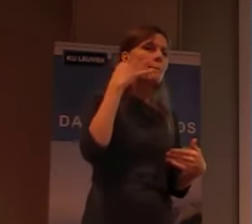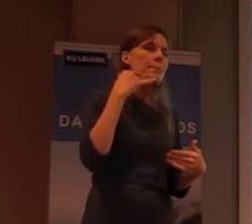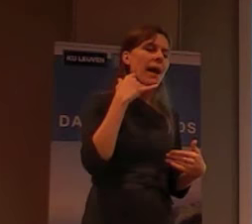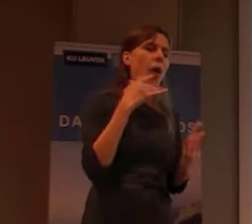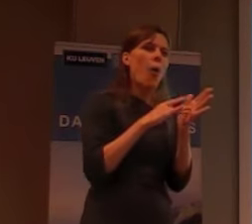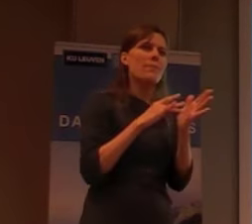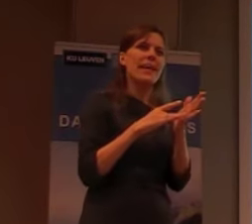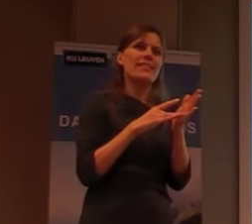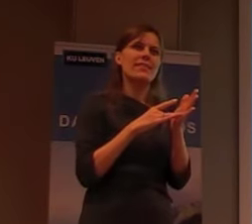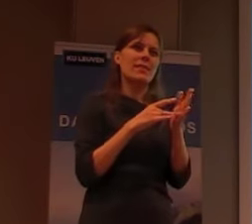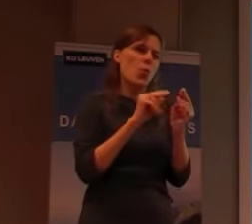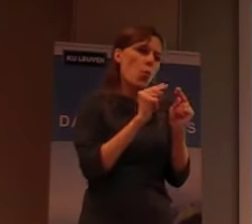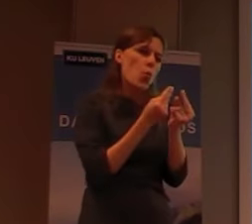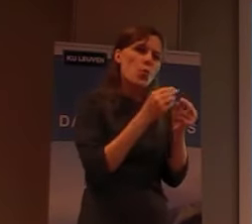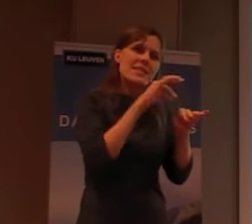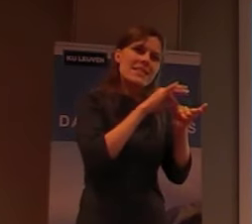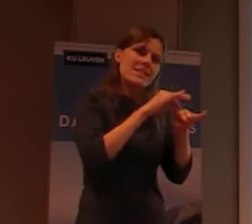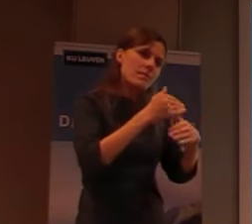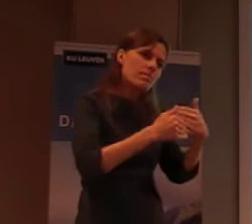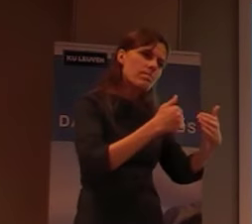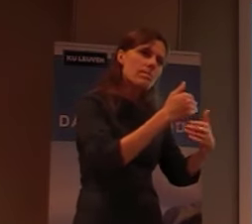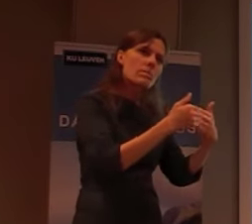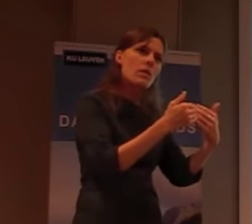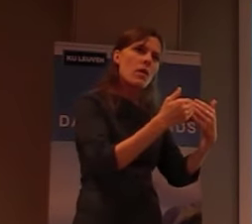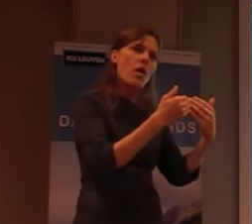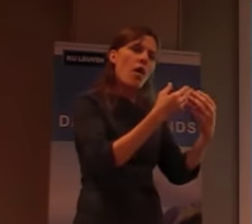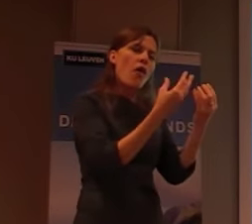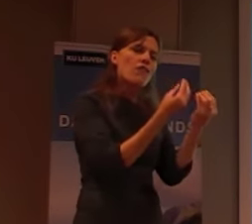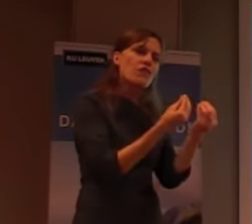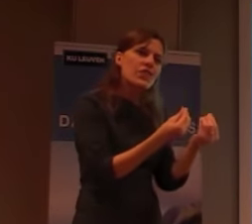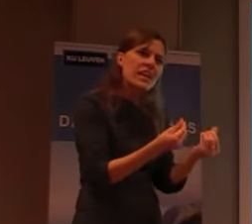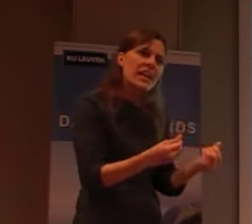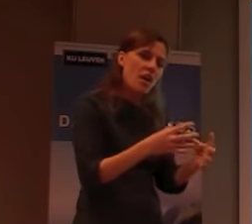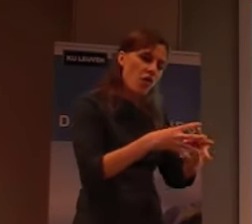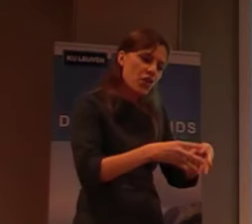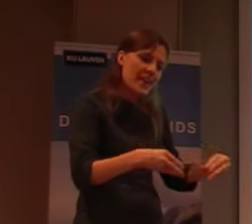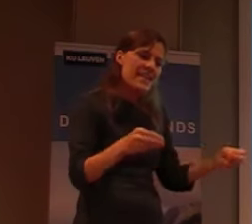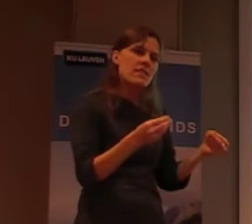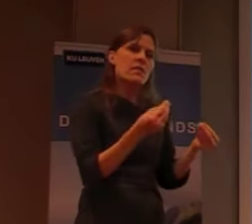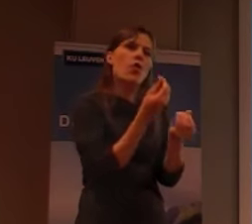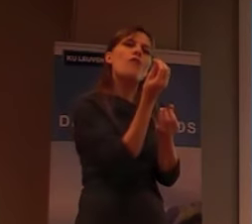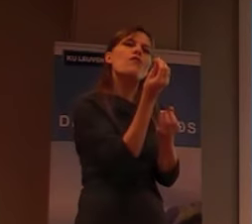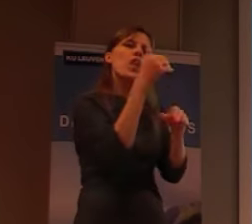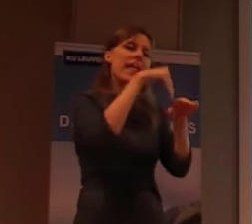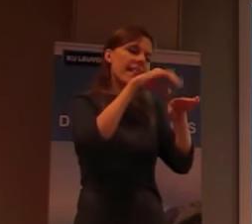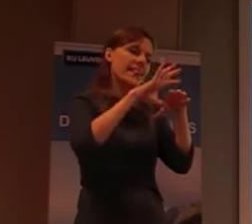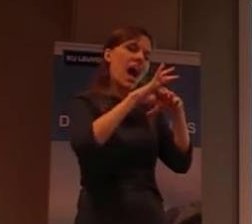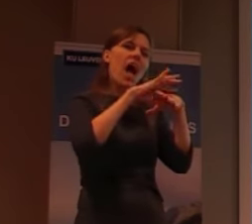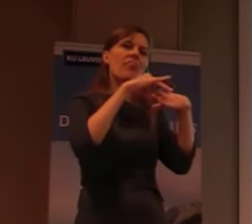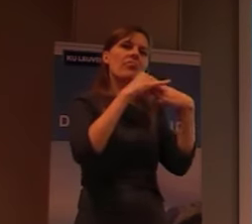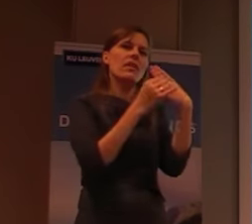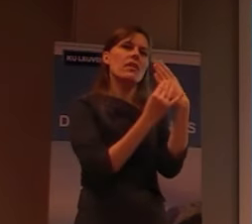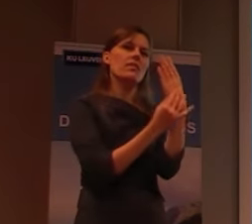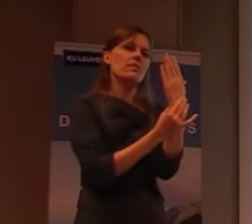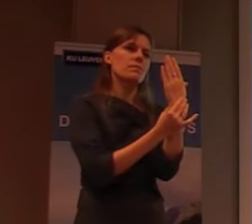aard van de ziekte, die verliezen, de gevoeligheid in hun handen. Doordat ze eigenlijk, doordat ze